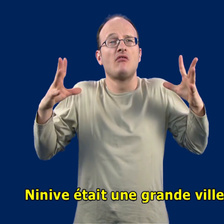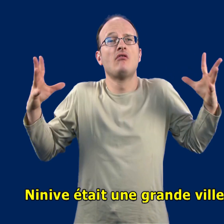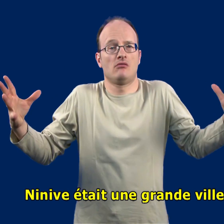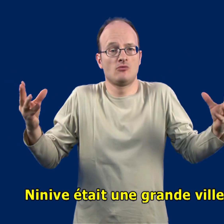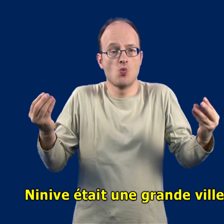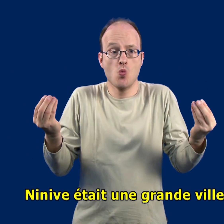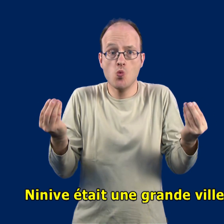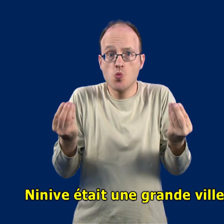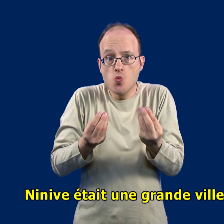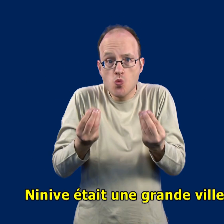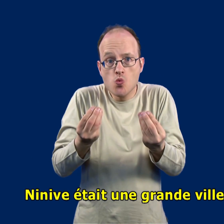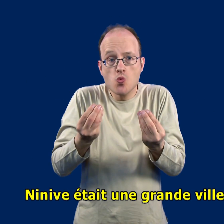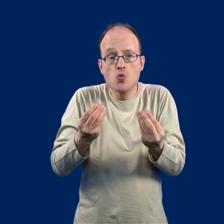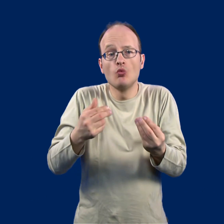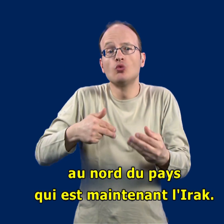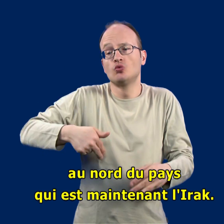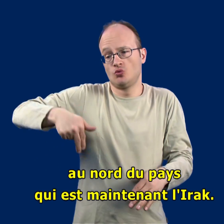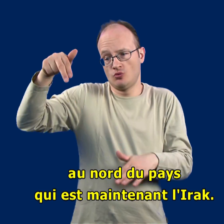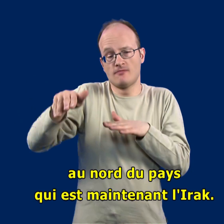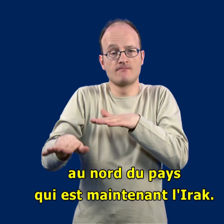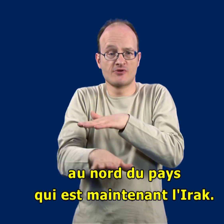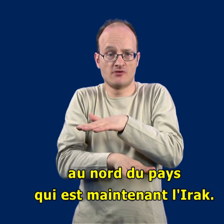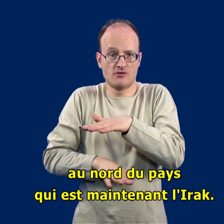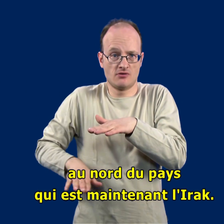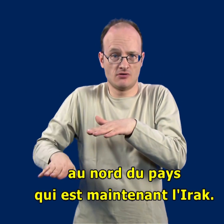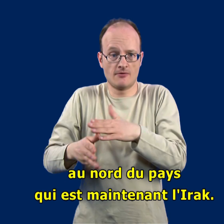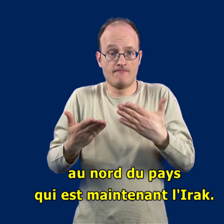Ninive était une grande ville au nord du pays qui est maintenant l'Irak.